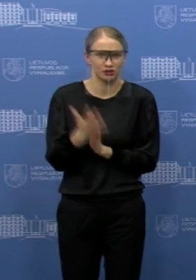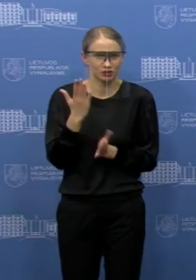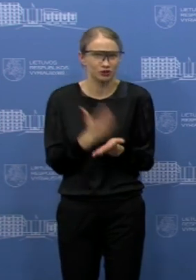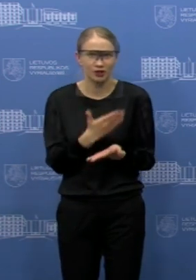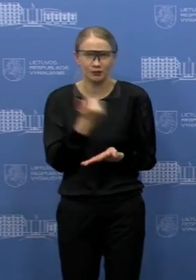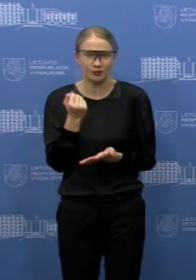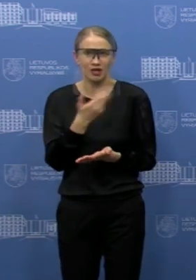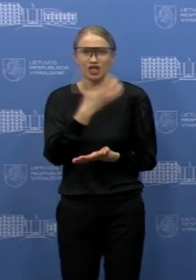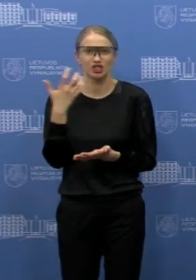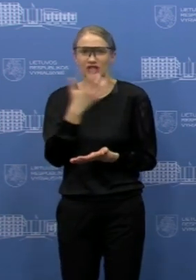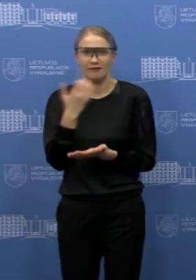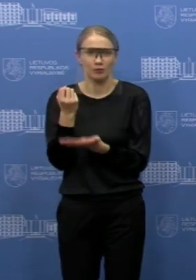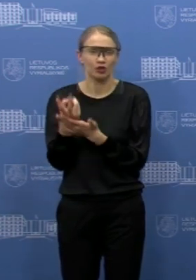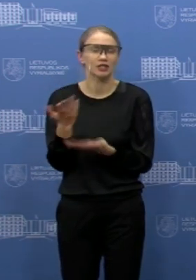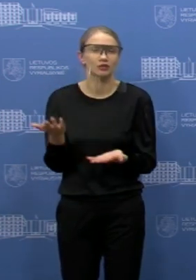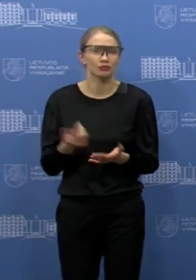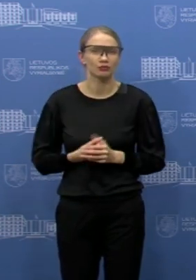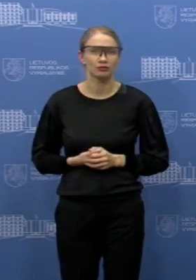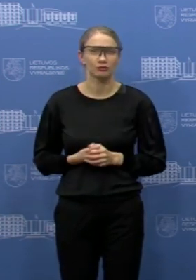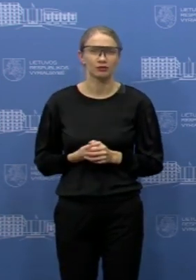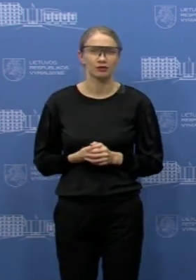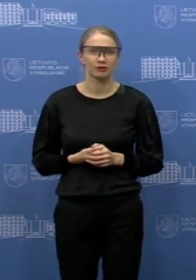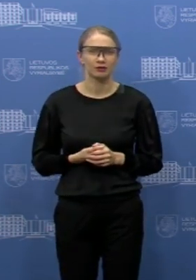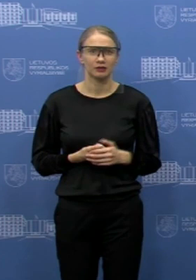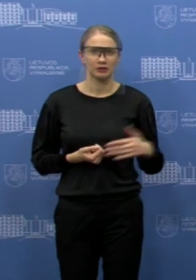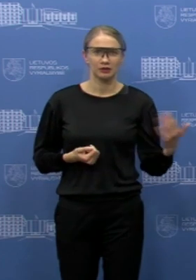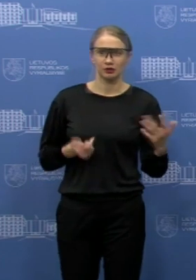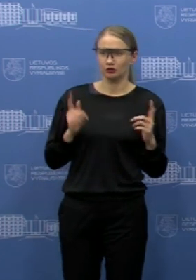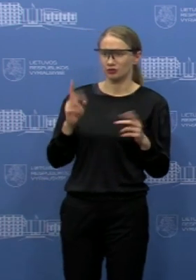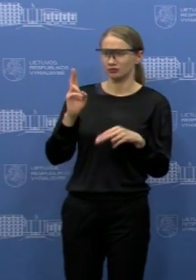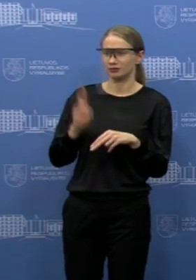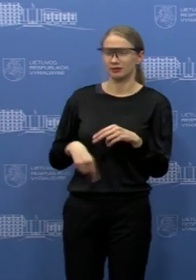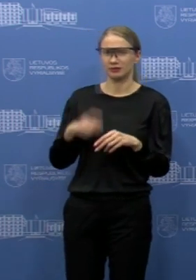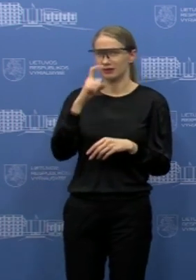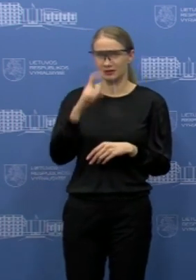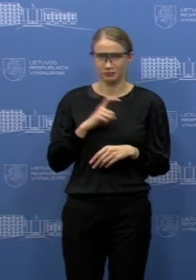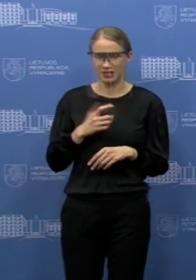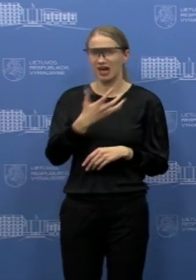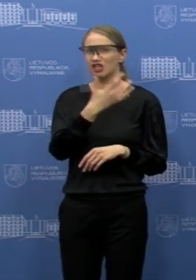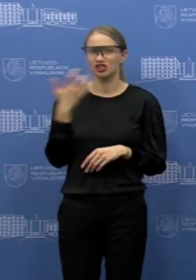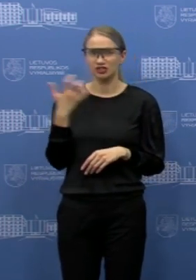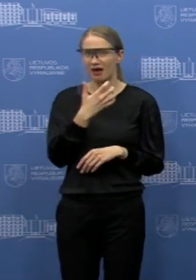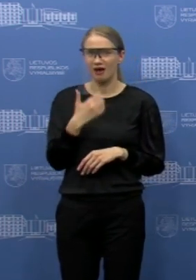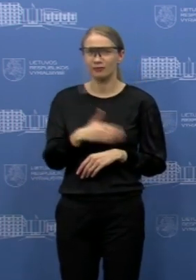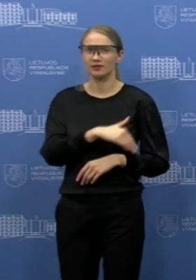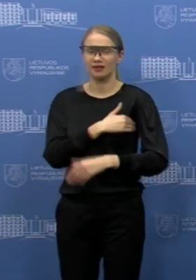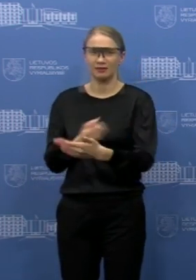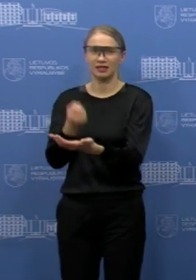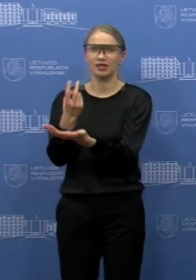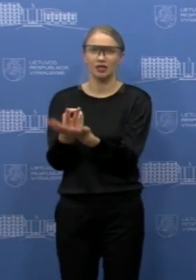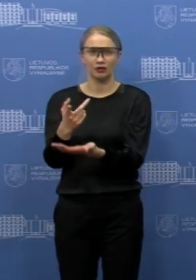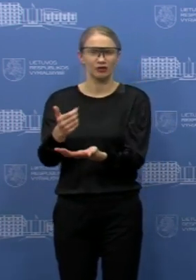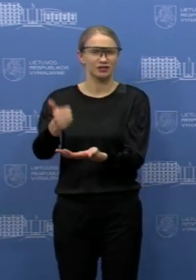karšiavimo klinikų? Da, iš tikrųjų, nesuprantu tokią sprendimą, nes karšiavimo klinikas tam ir buvo skirtas, kad